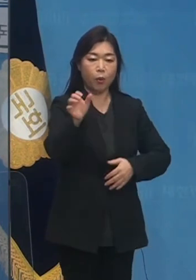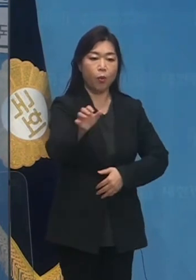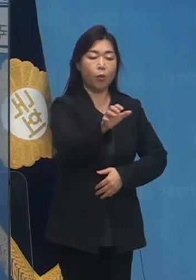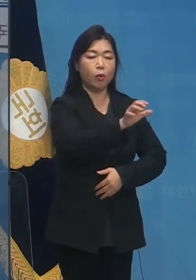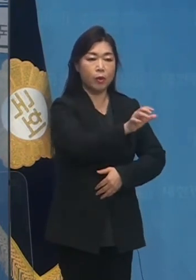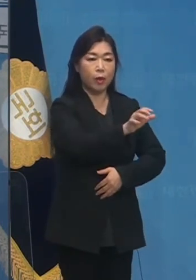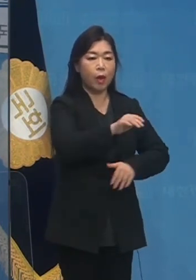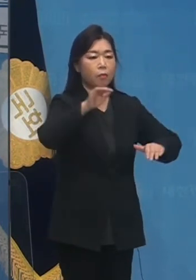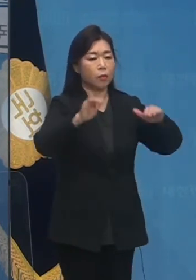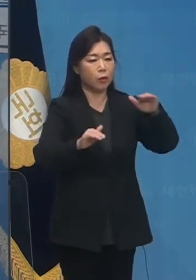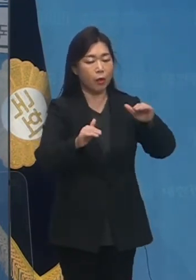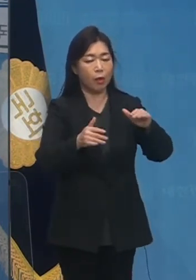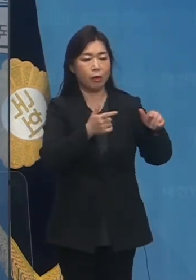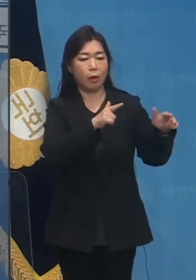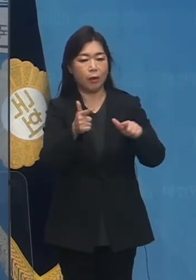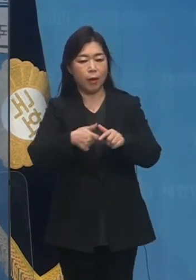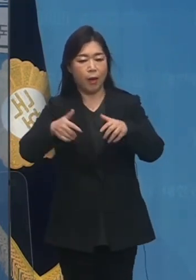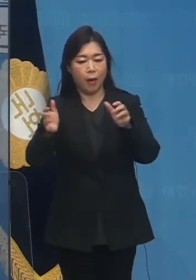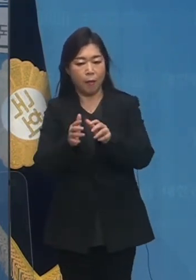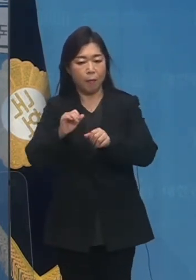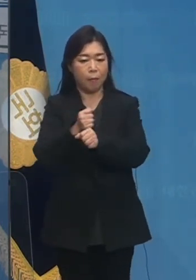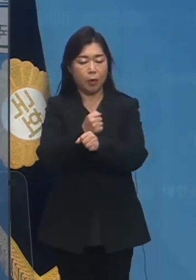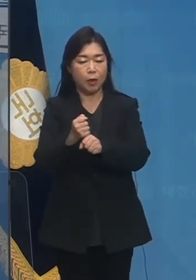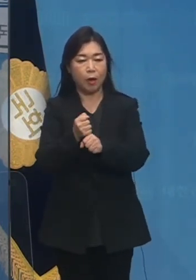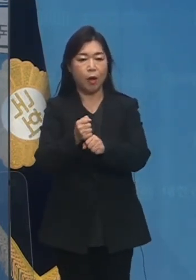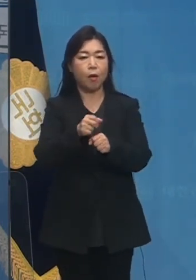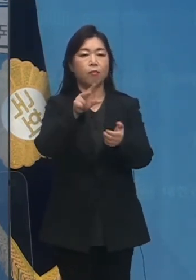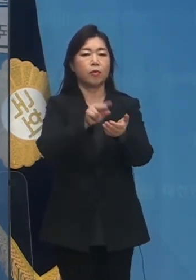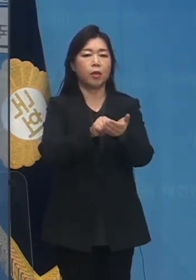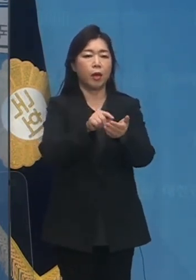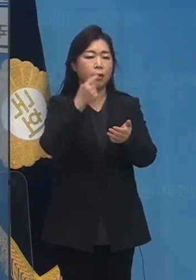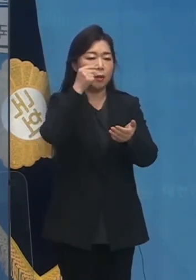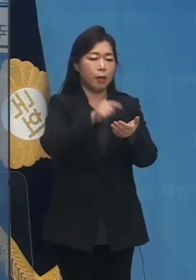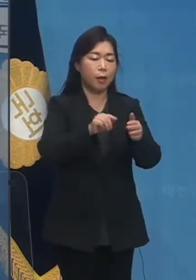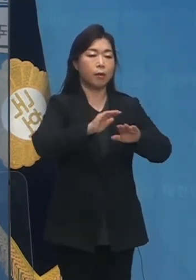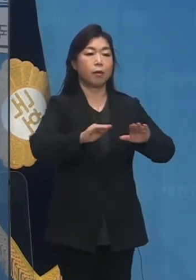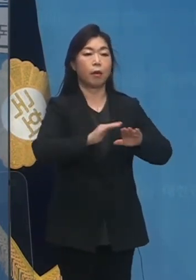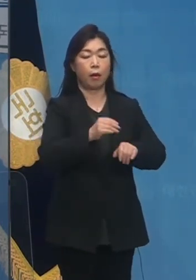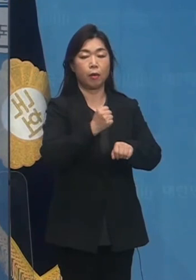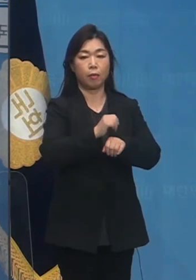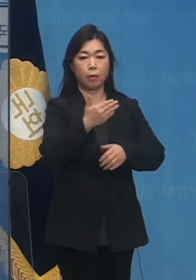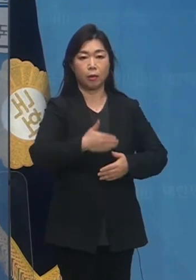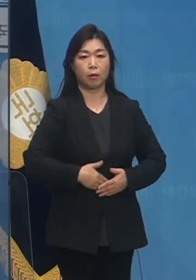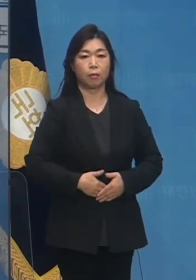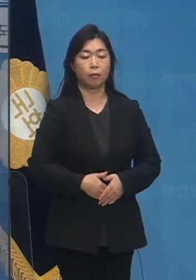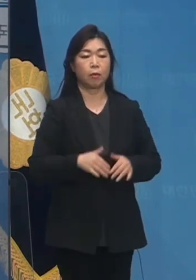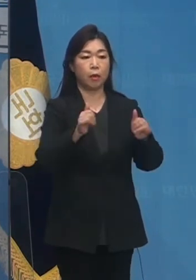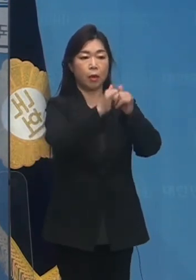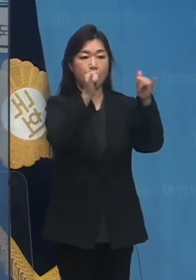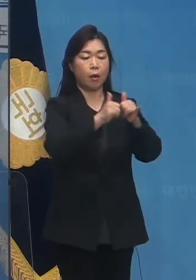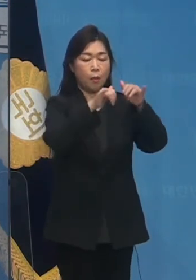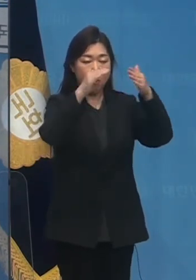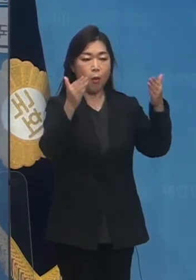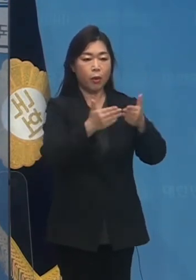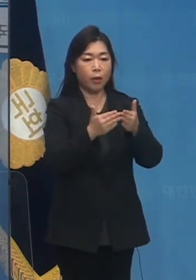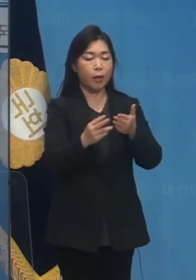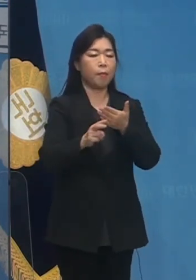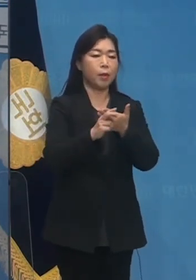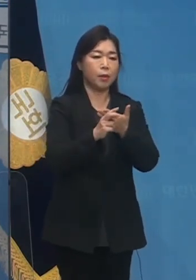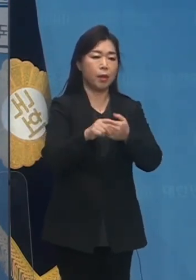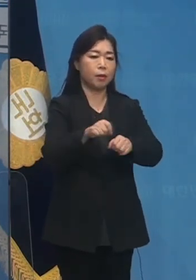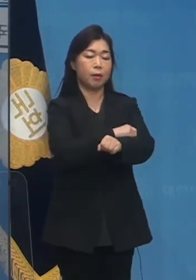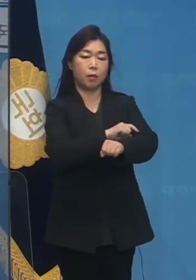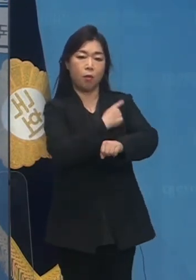불공정 답합 요소들을 찾아 청산해야 합니다. 우리 사회의 모든 반칙과